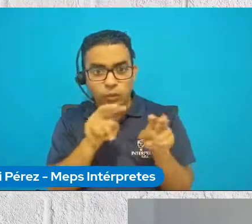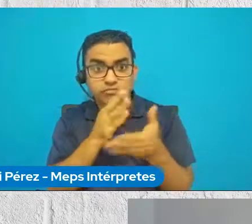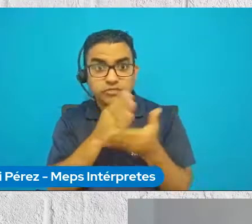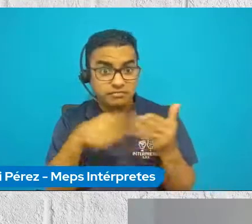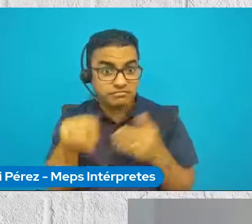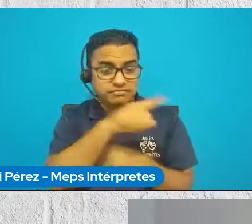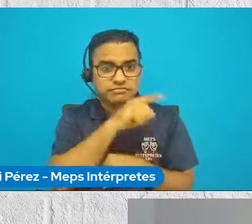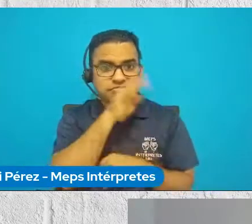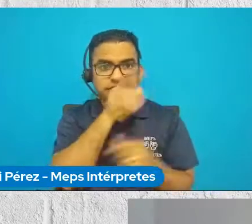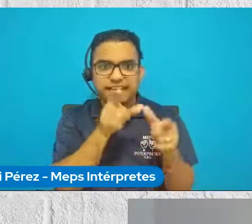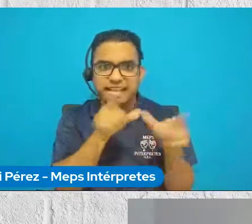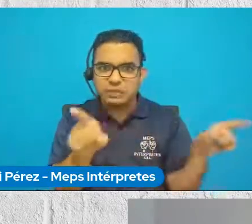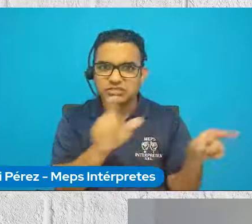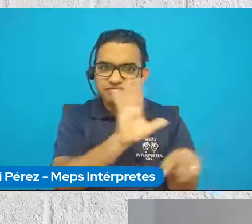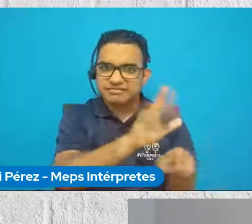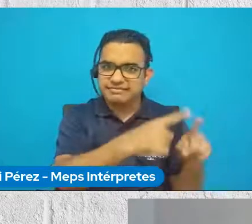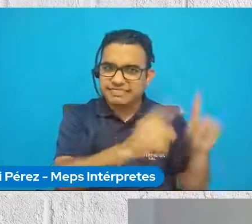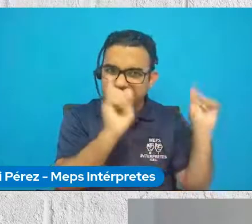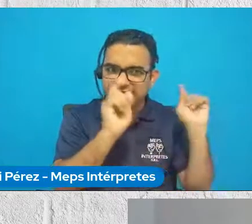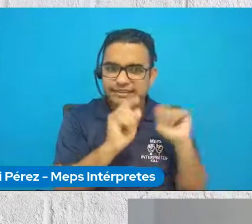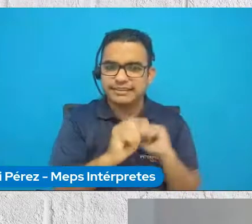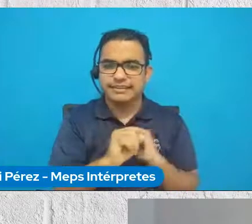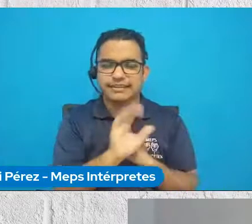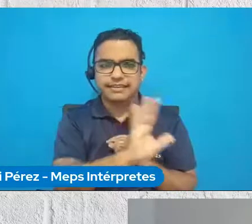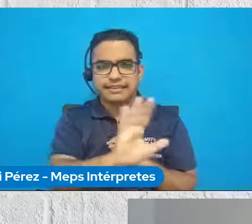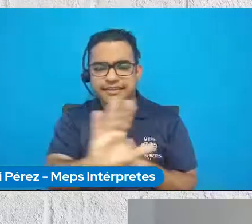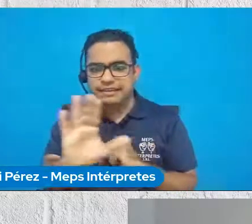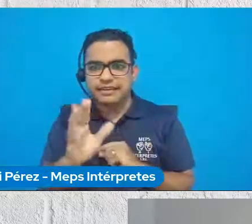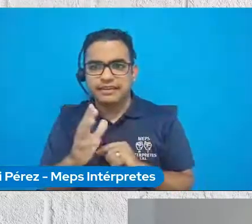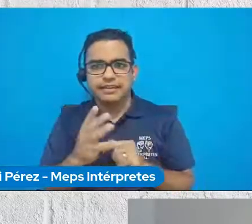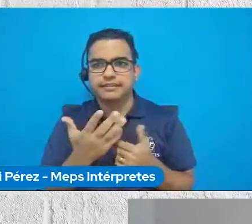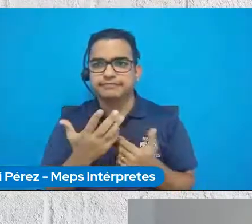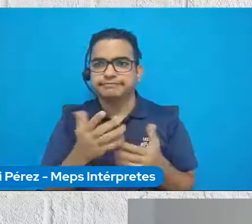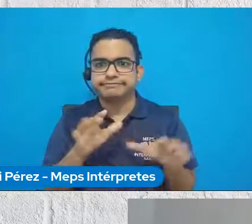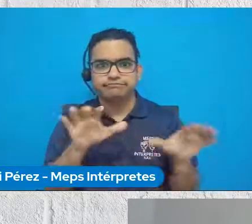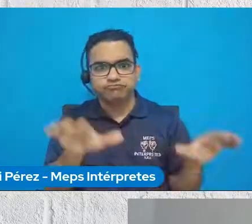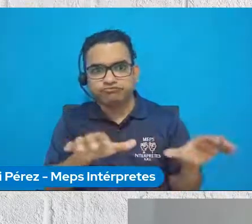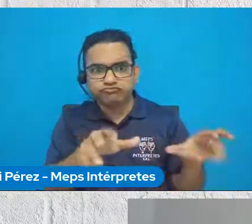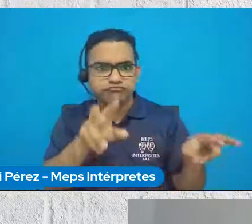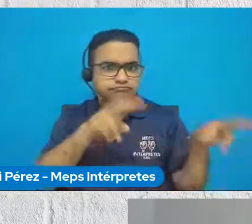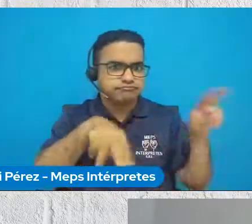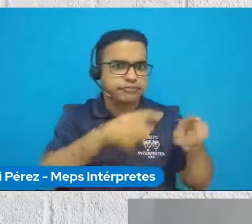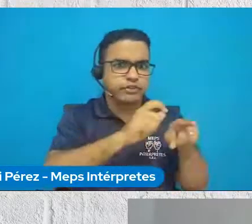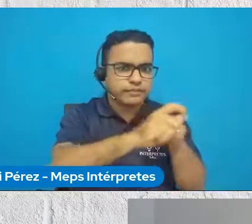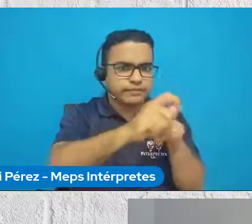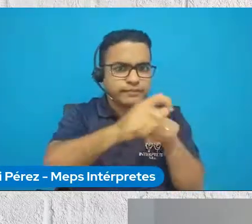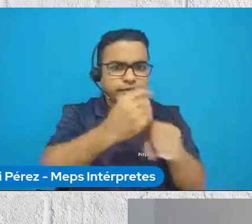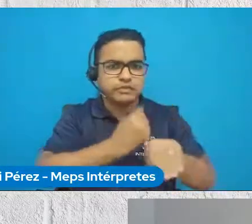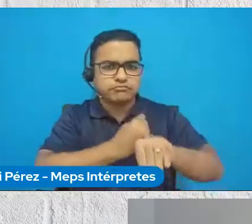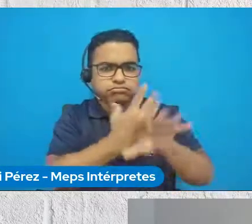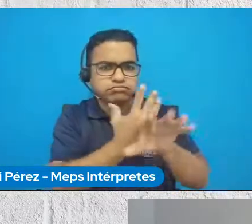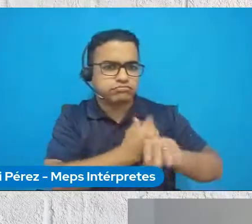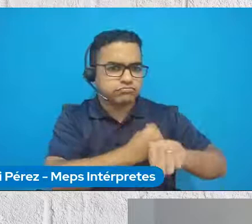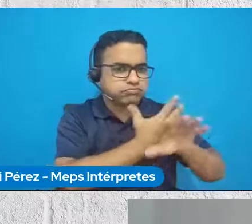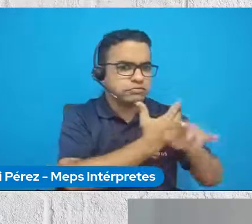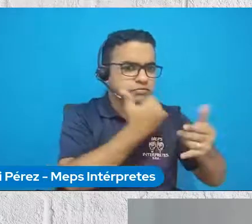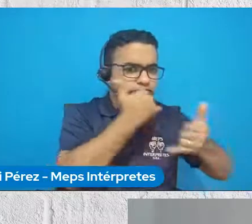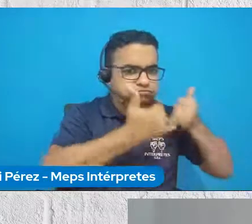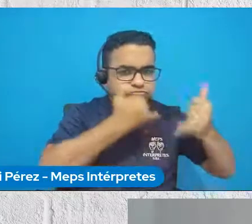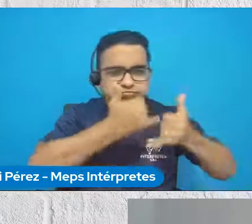originarias, que, digamos, realizan ese monitoreo telefónico a personas en